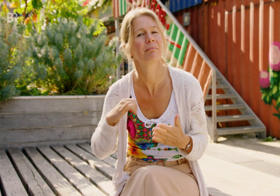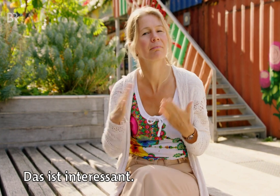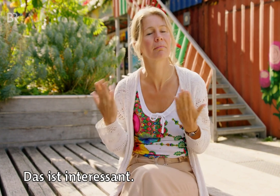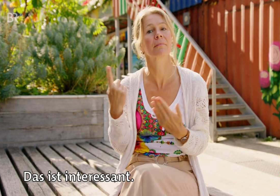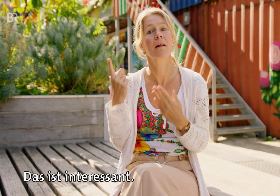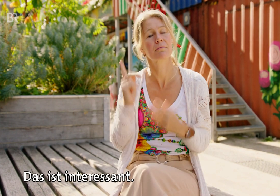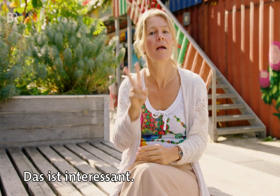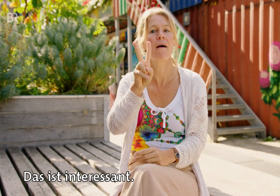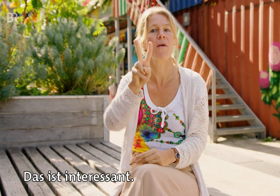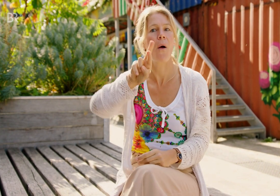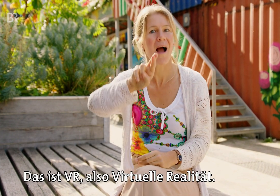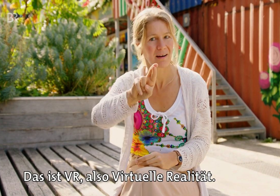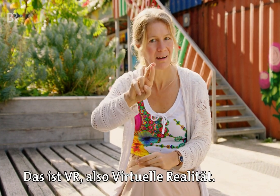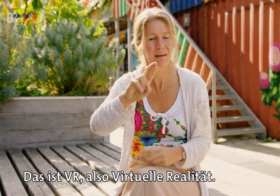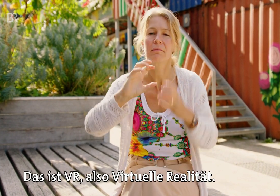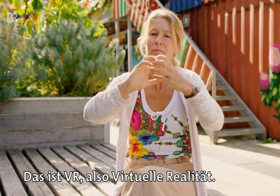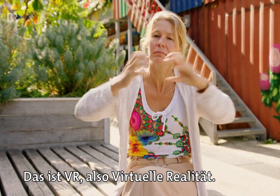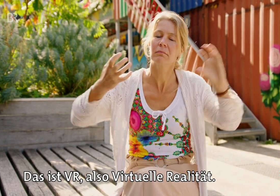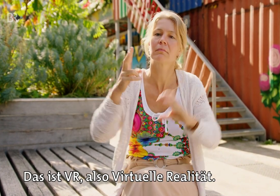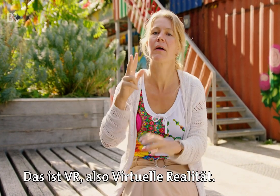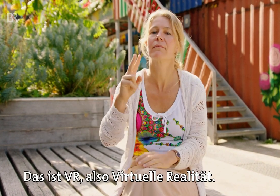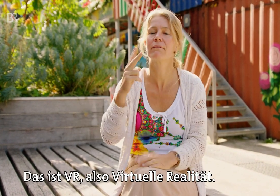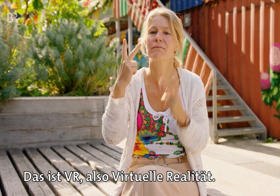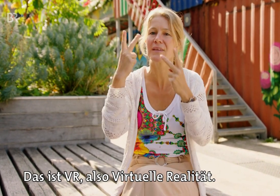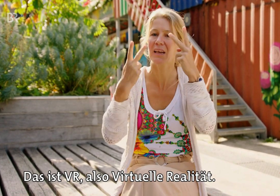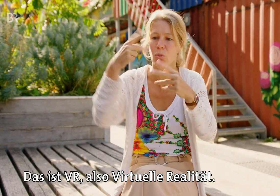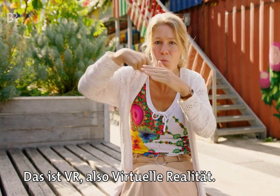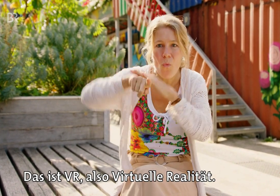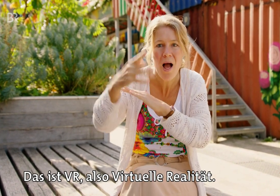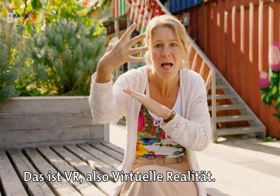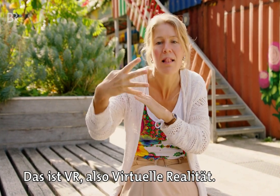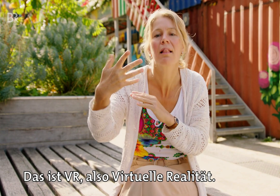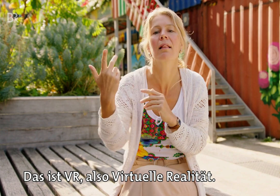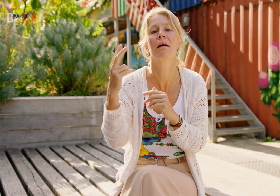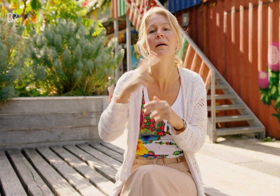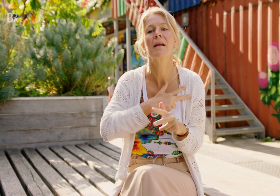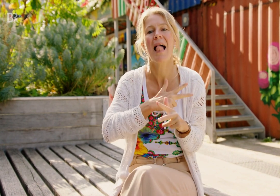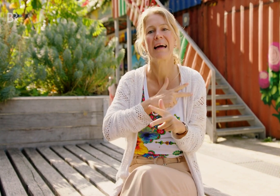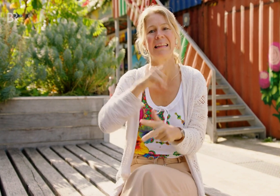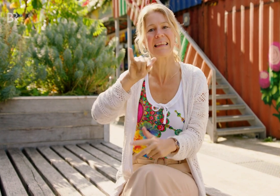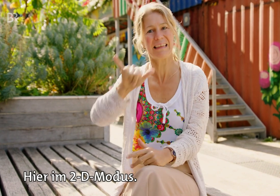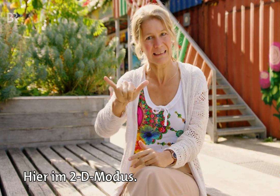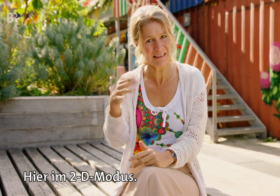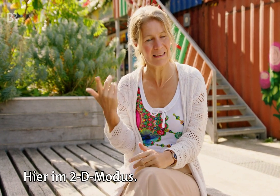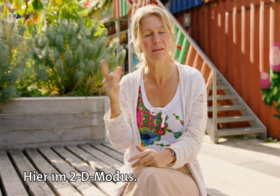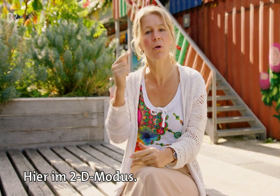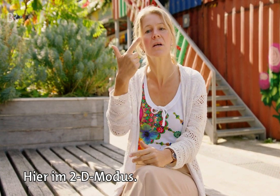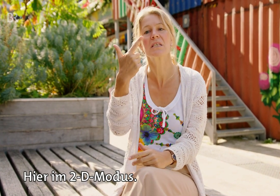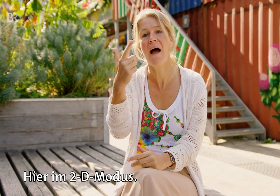Das ist interessant. Das ist VR, also virtuelle Realität. Hier im 2D